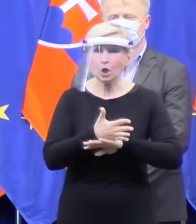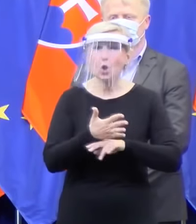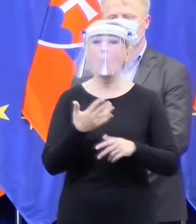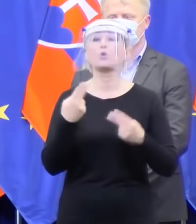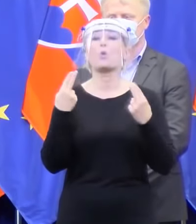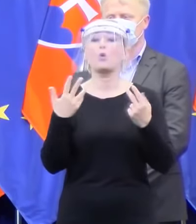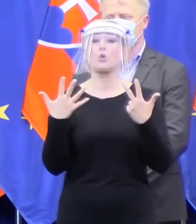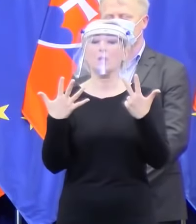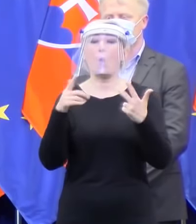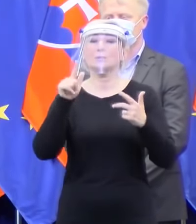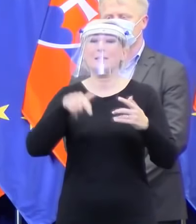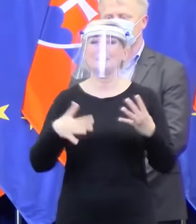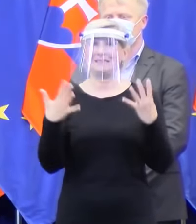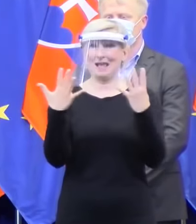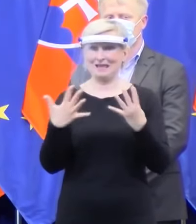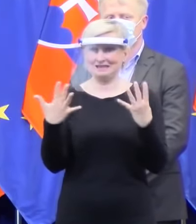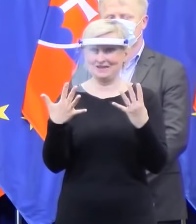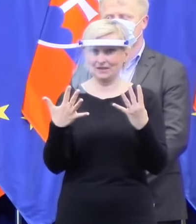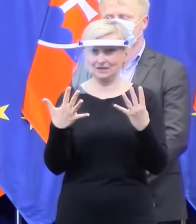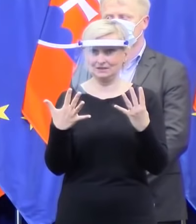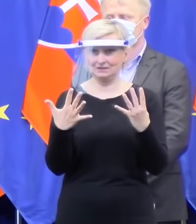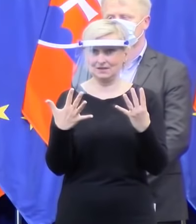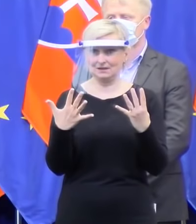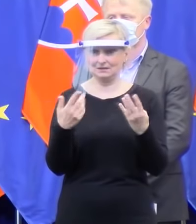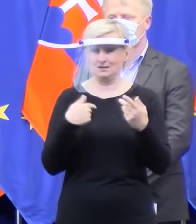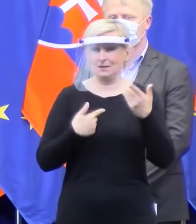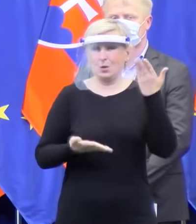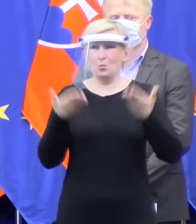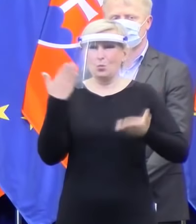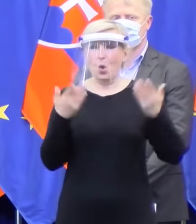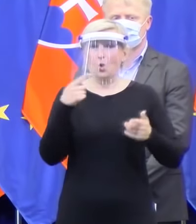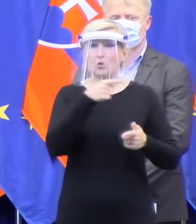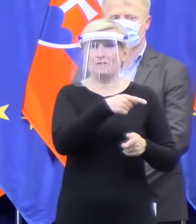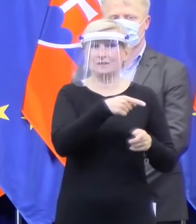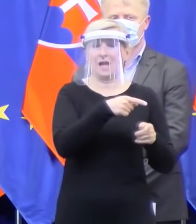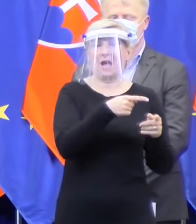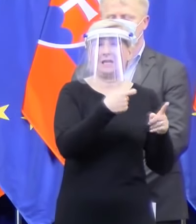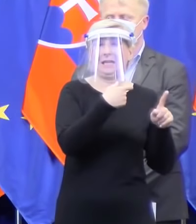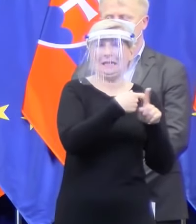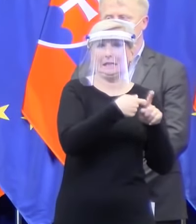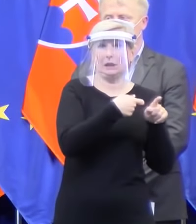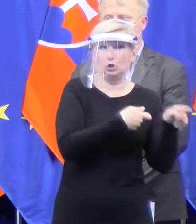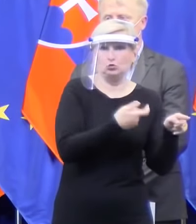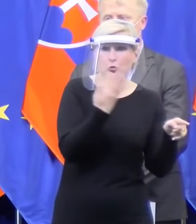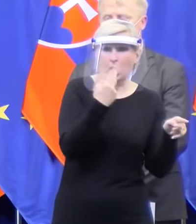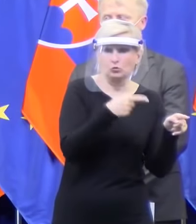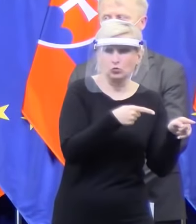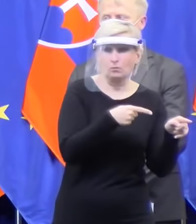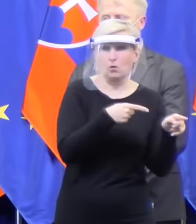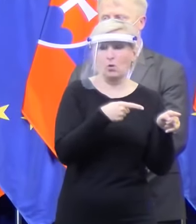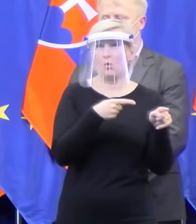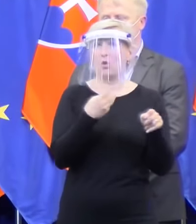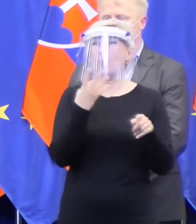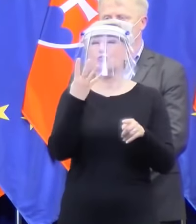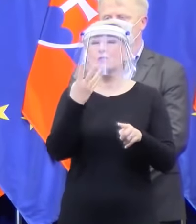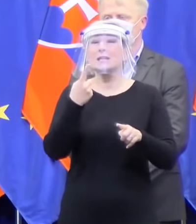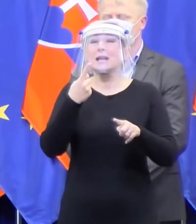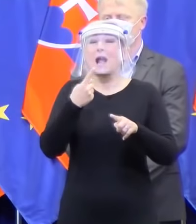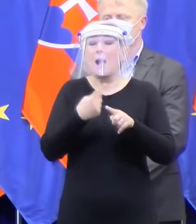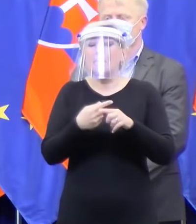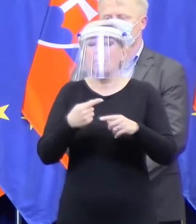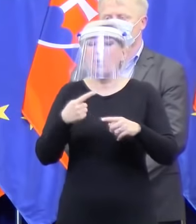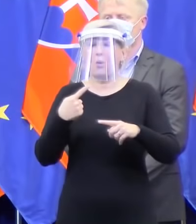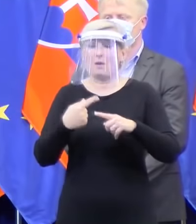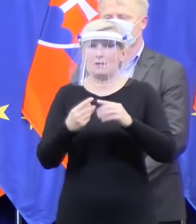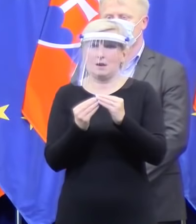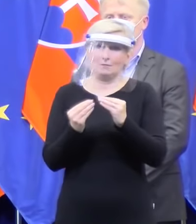ministerstvo vnútra za viacme teda 9 eur. Kúpite to v Číne za 2. Čiže 4,5 krát drahšie. Milión rýchlo testov.